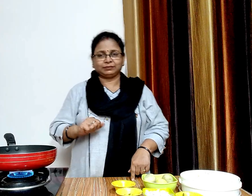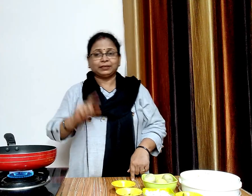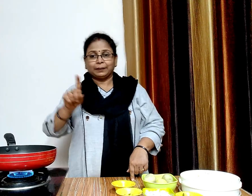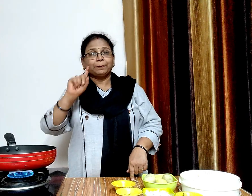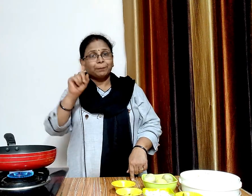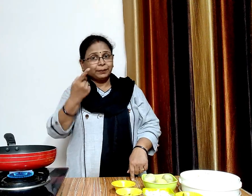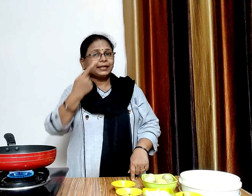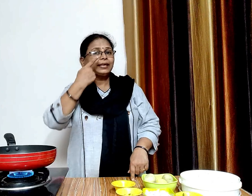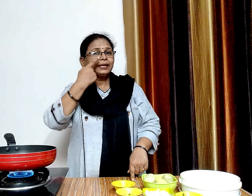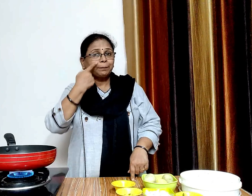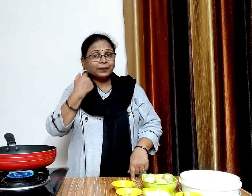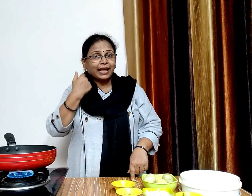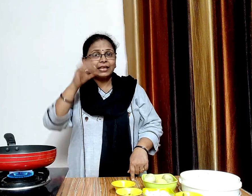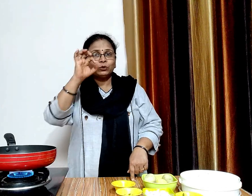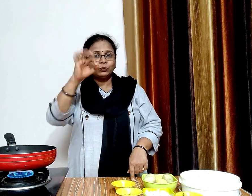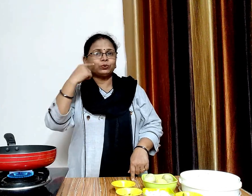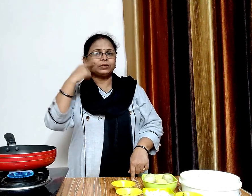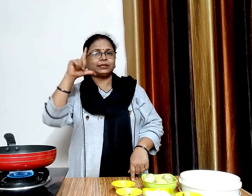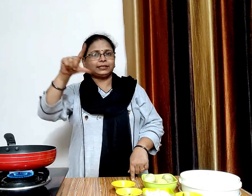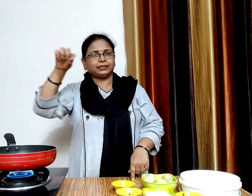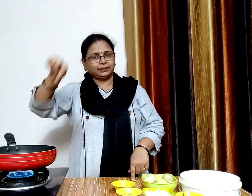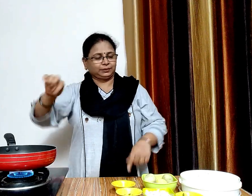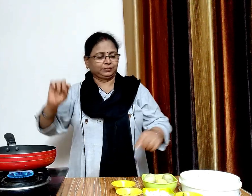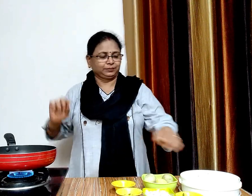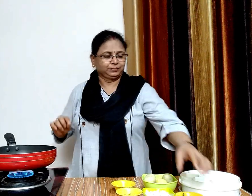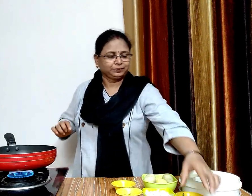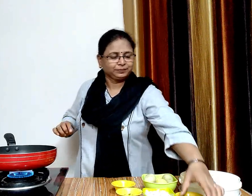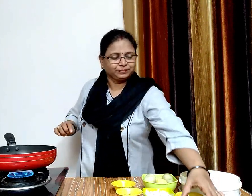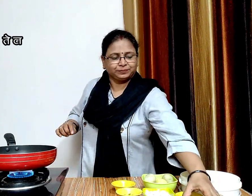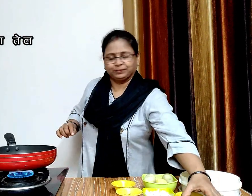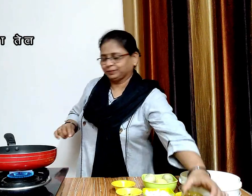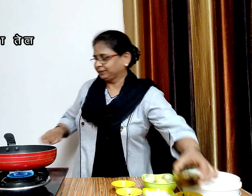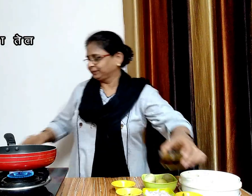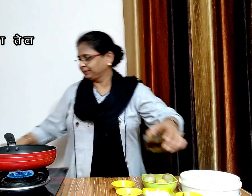ब्रेड रोल बनाने के लिए सबसे पहले एक पैन में 3-4 चमच सरसू का तेल डालेंगे